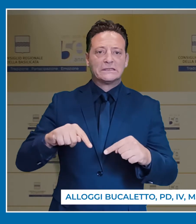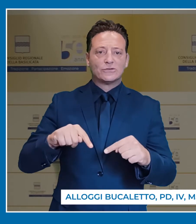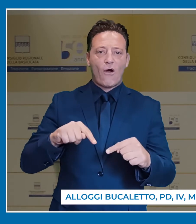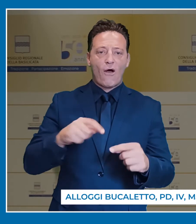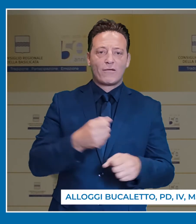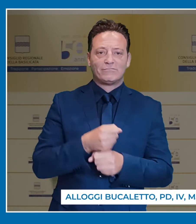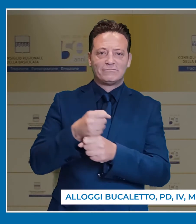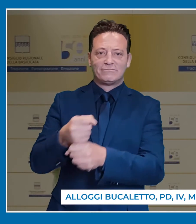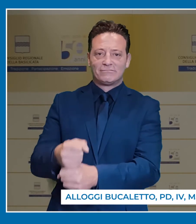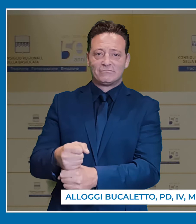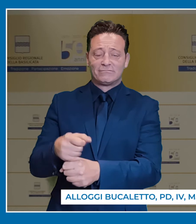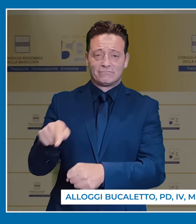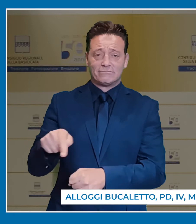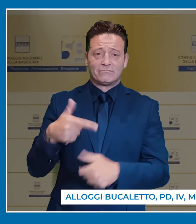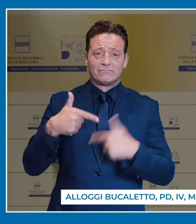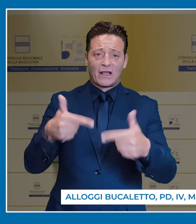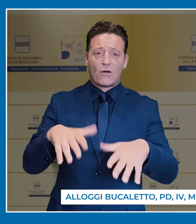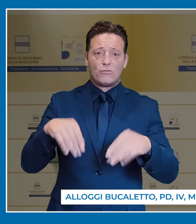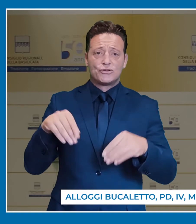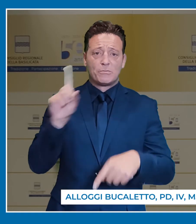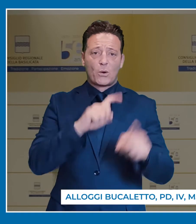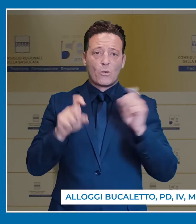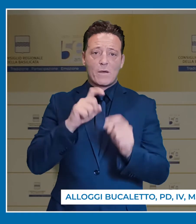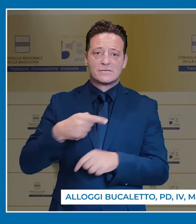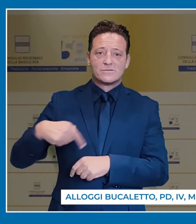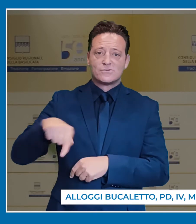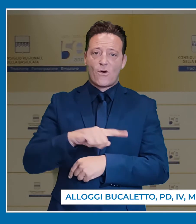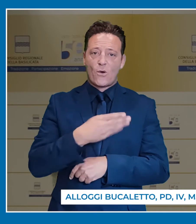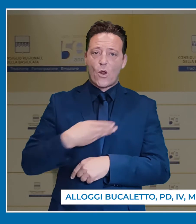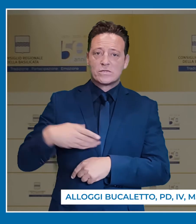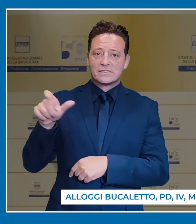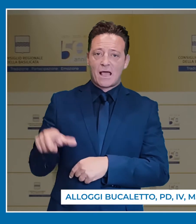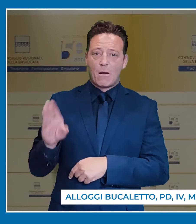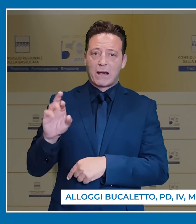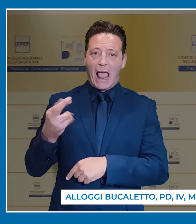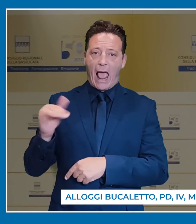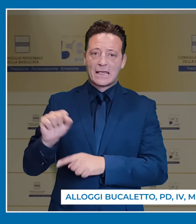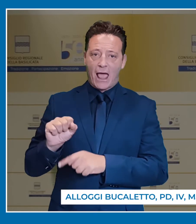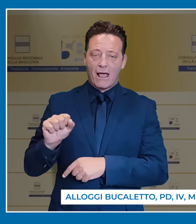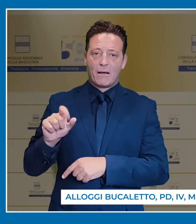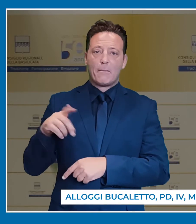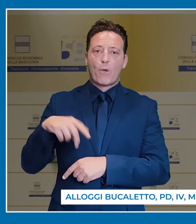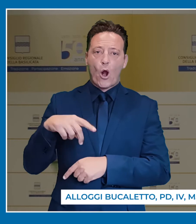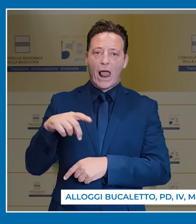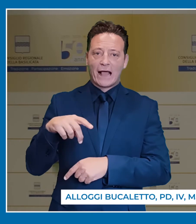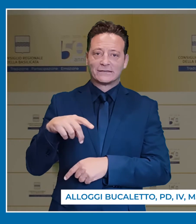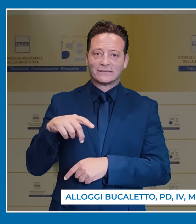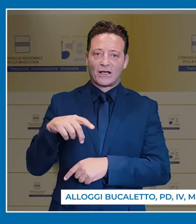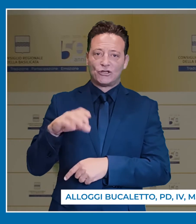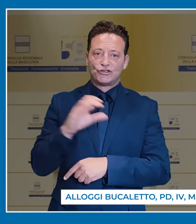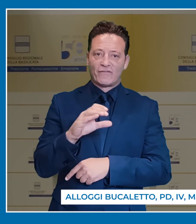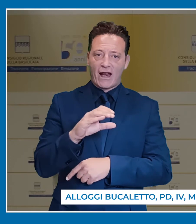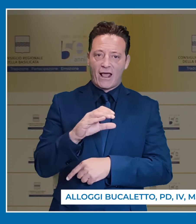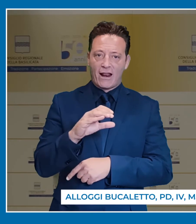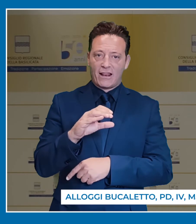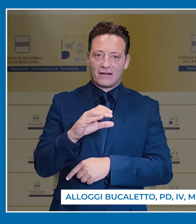commissione consigliare, ha suscitato preoccupazione nei consiglieri Braia, Polese,